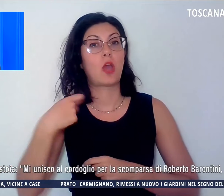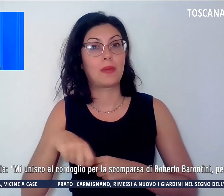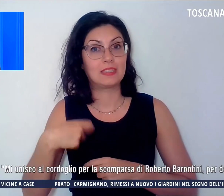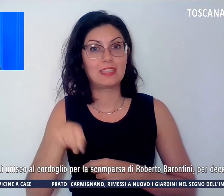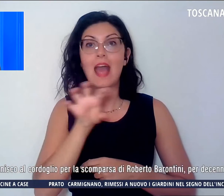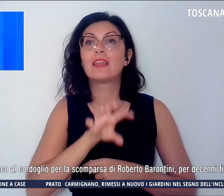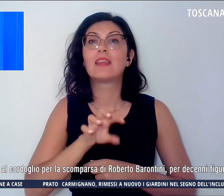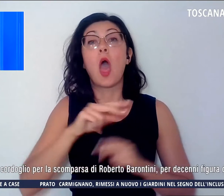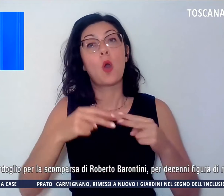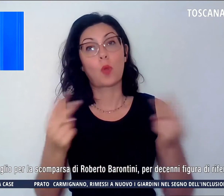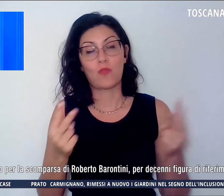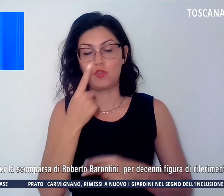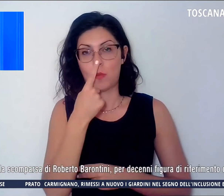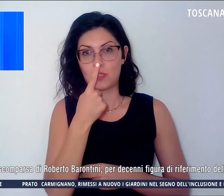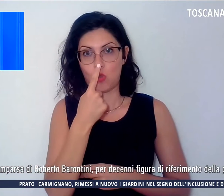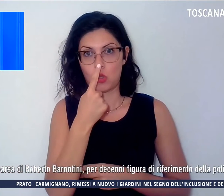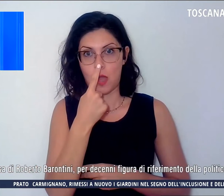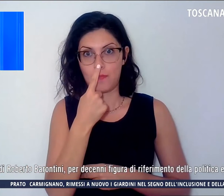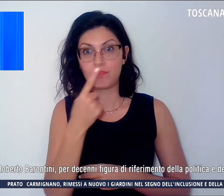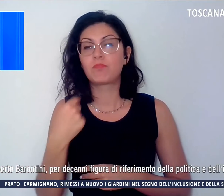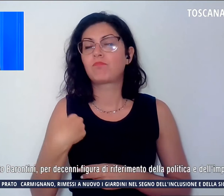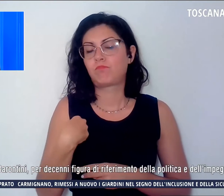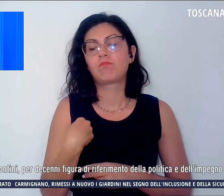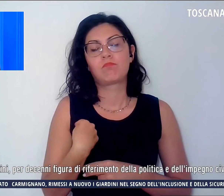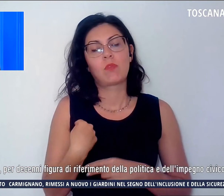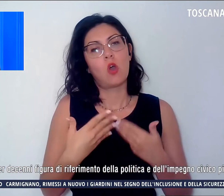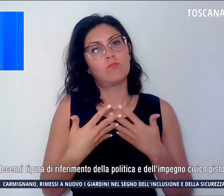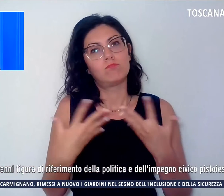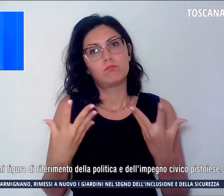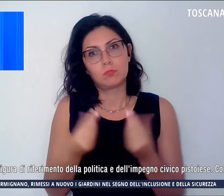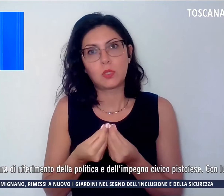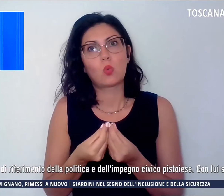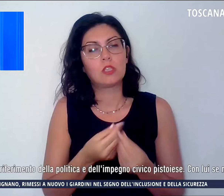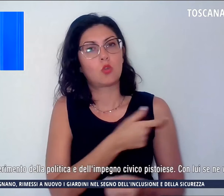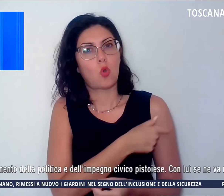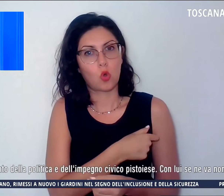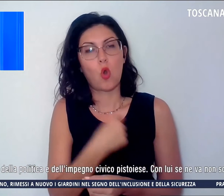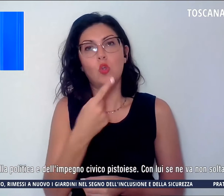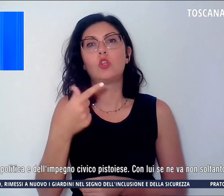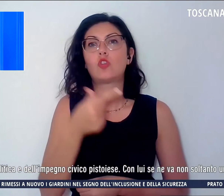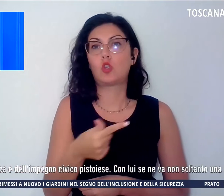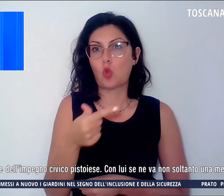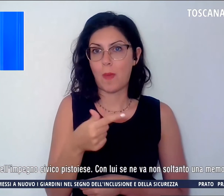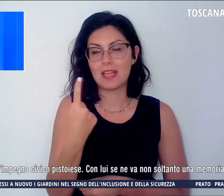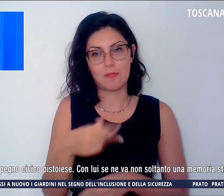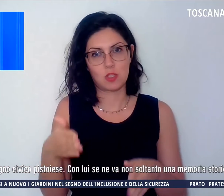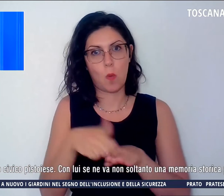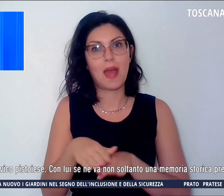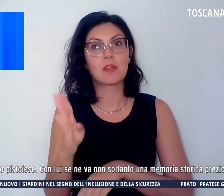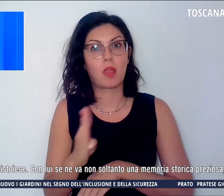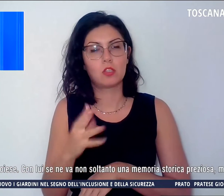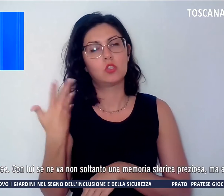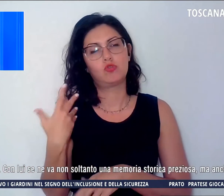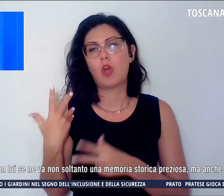Pistoia. Mi unisco al cordoglio, dice Tomasi per la scomparsa di Barontini, per decenni figura di